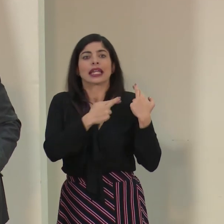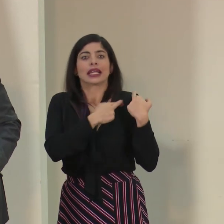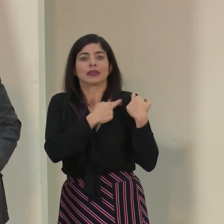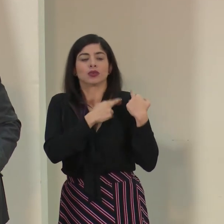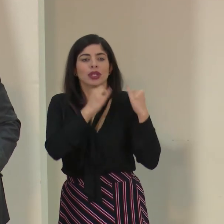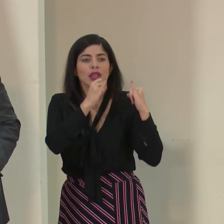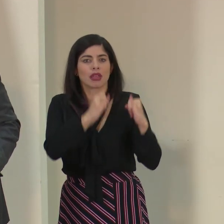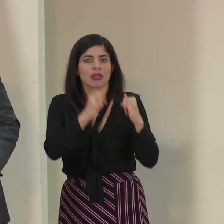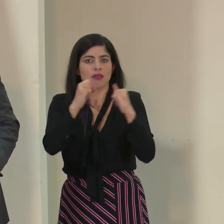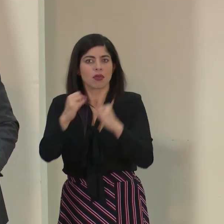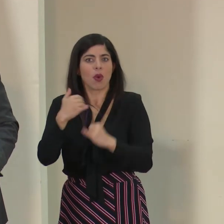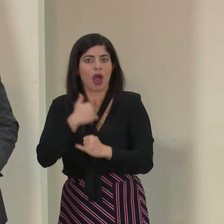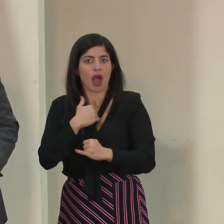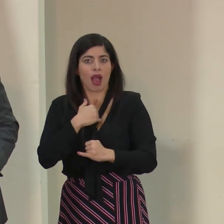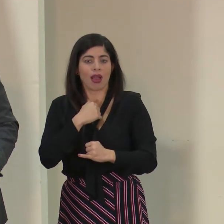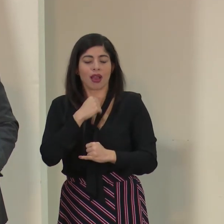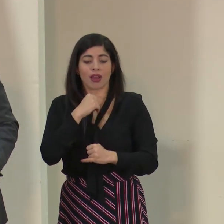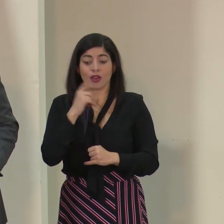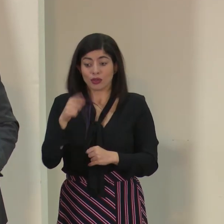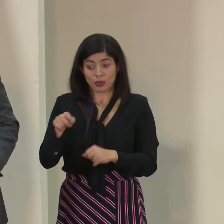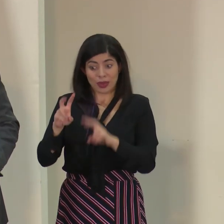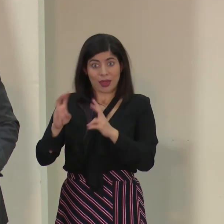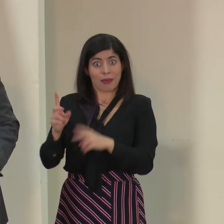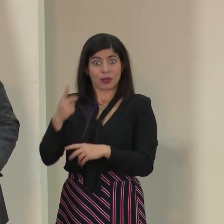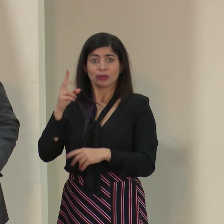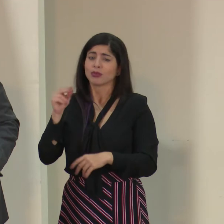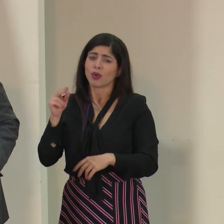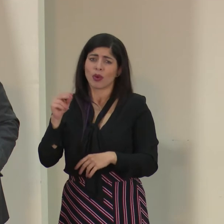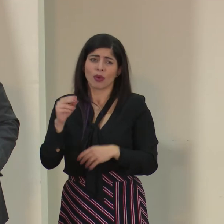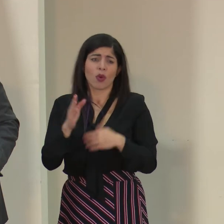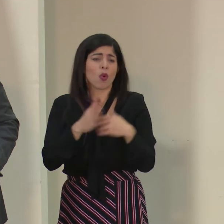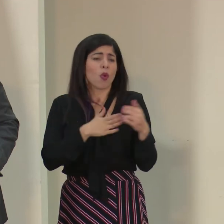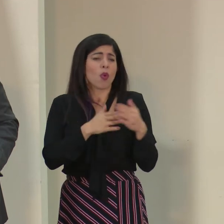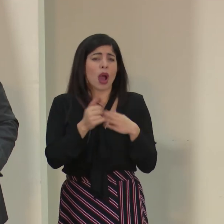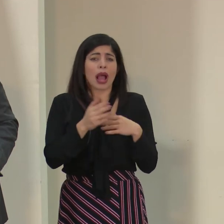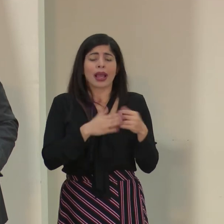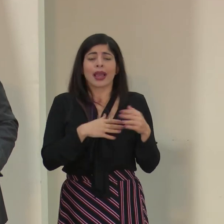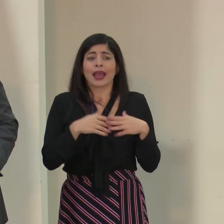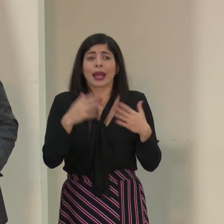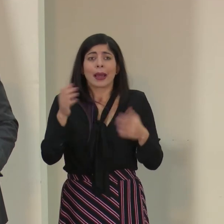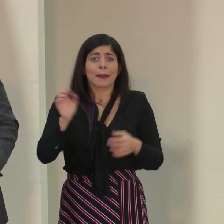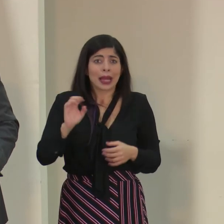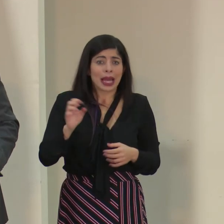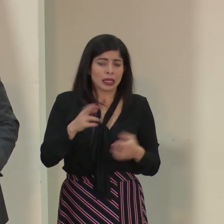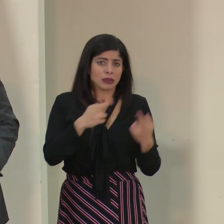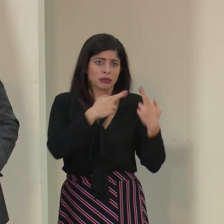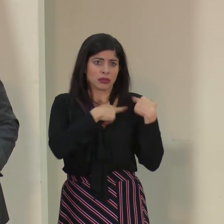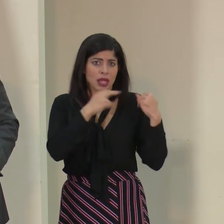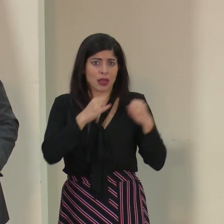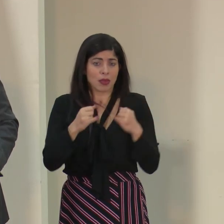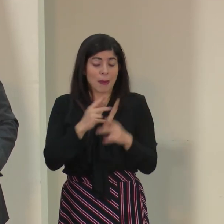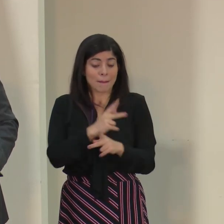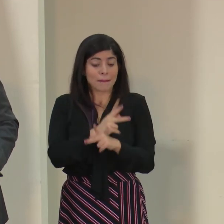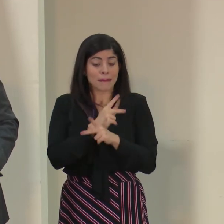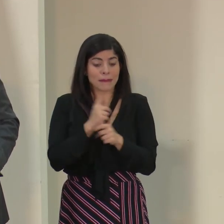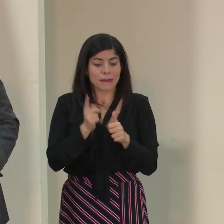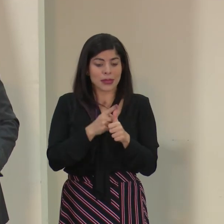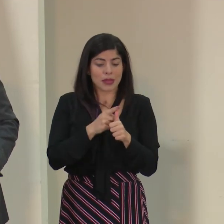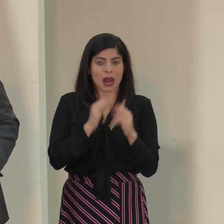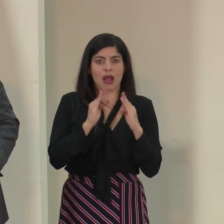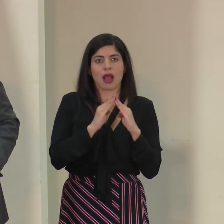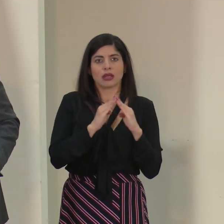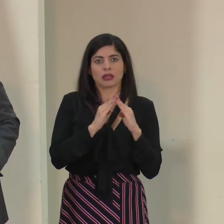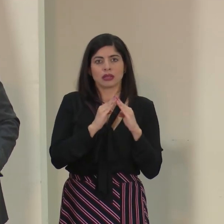individual que tenemos, no solamente en estos casos, sino también ante cualquier tipo de emergencia. La prevención comienza por casa